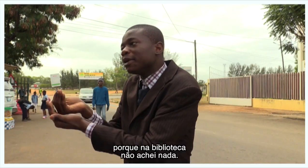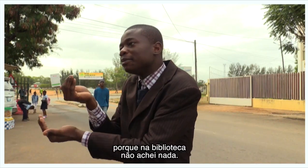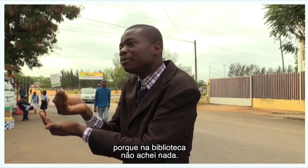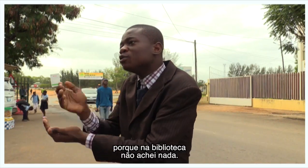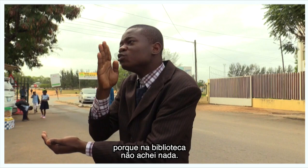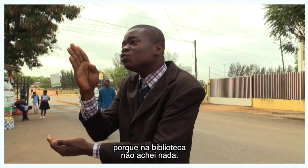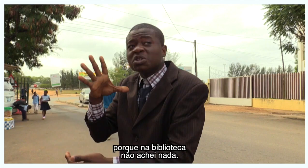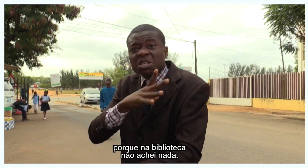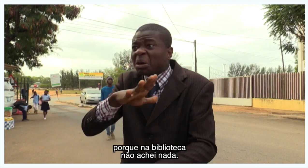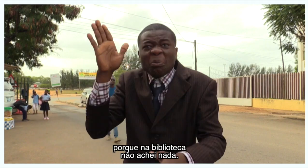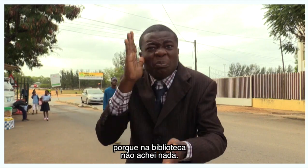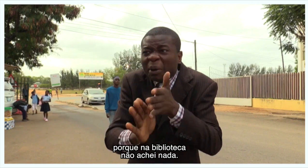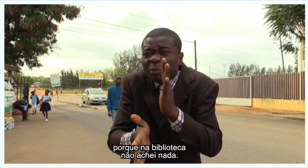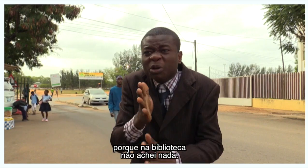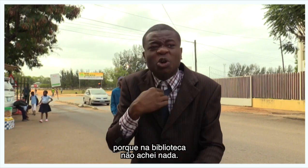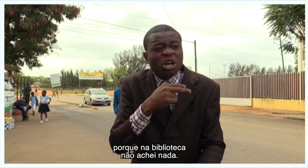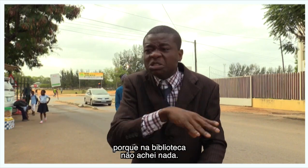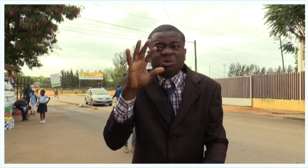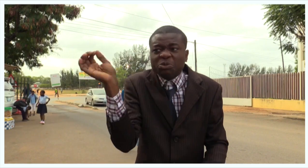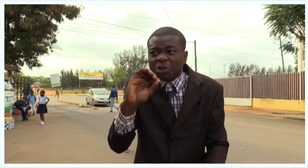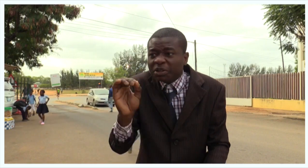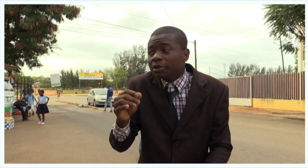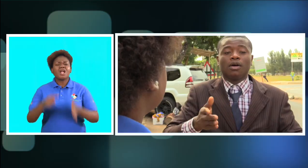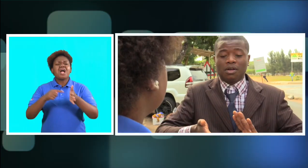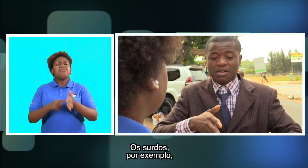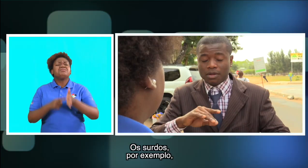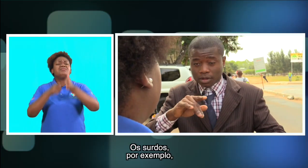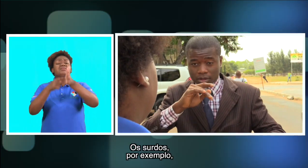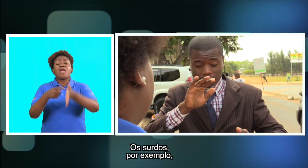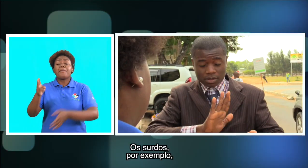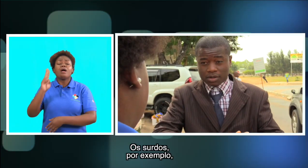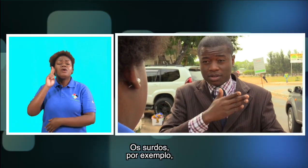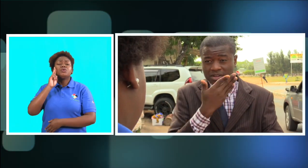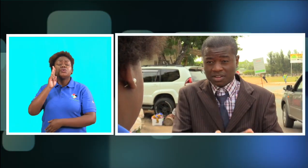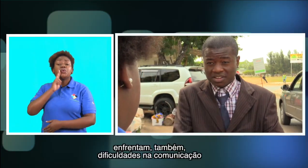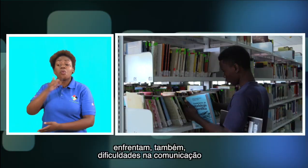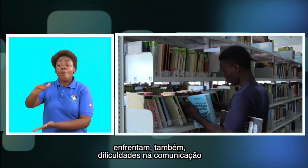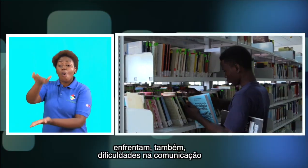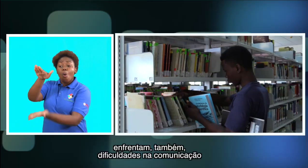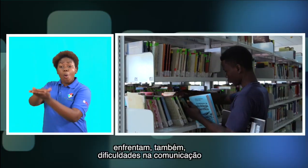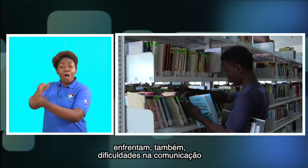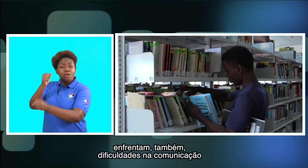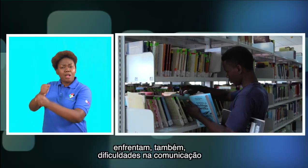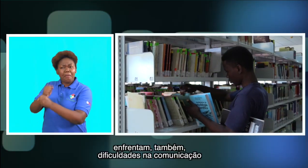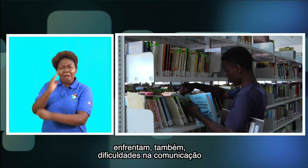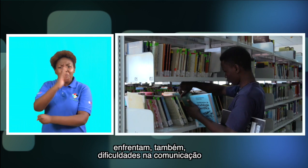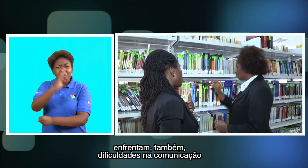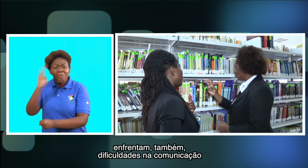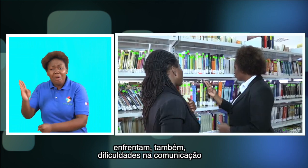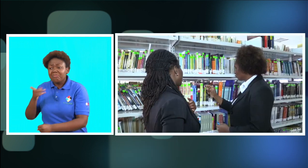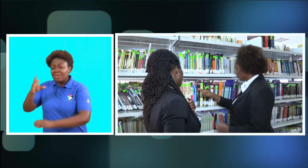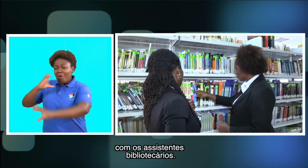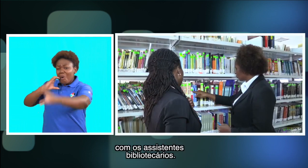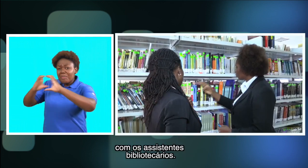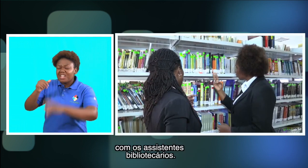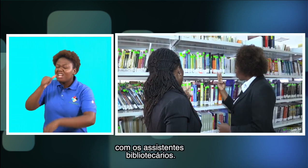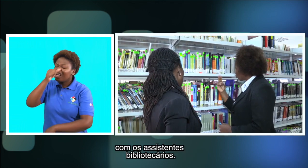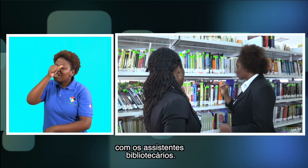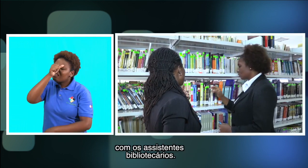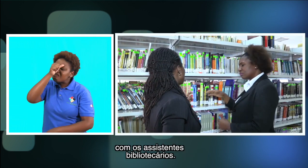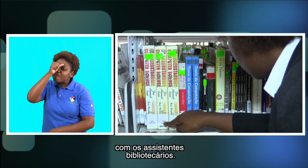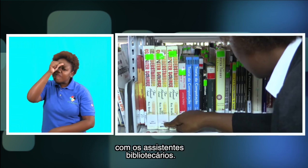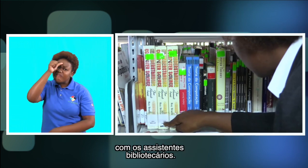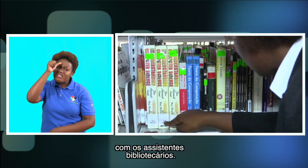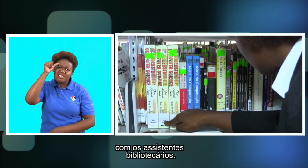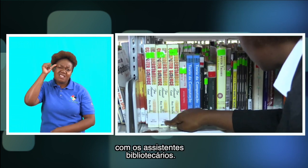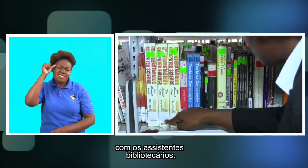na biblioteca não achei nada. Os surdos, por exemplo, enfrentam também dificuldades na comunicação com os